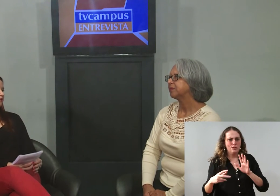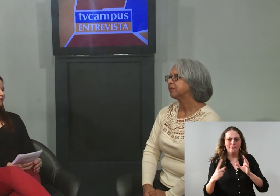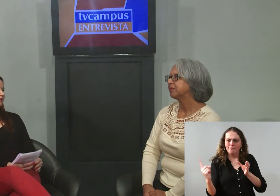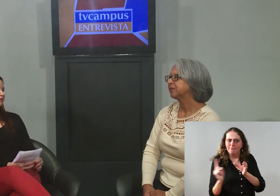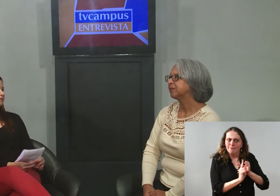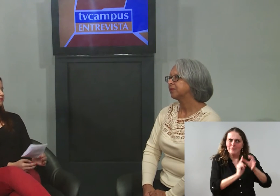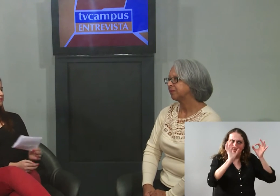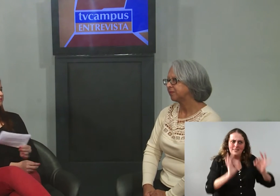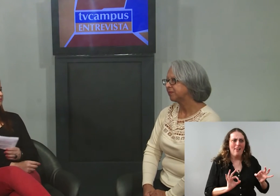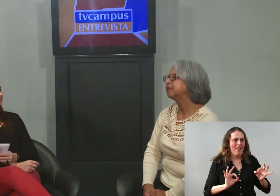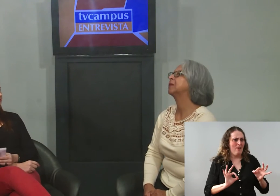não é?